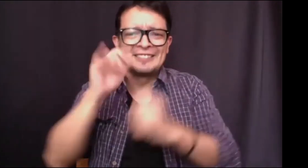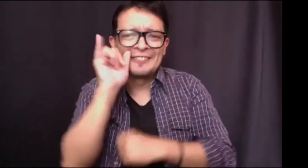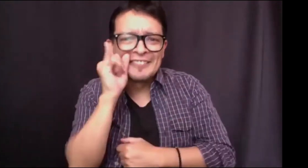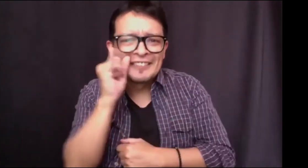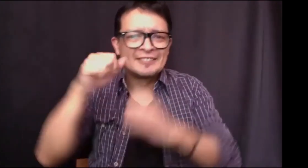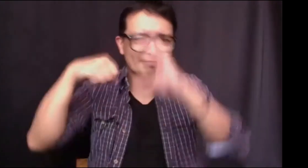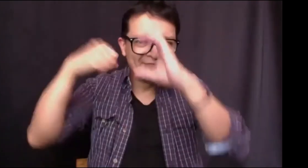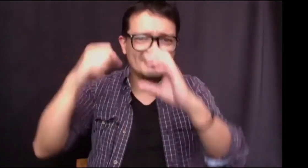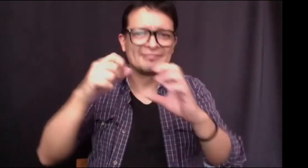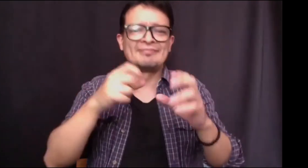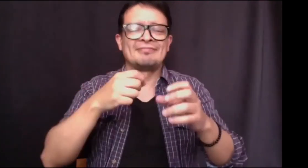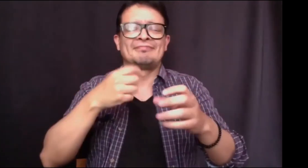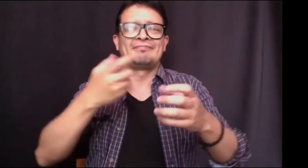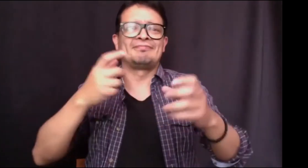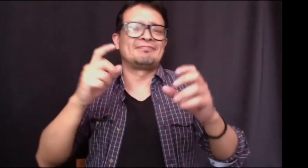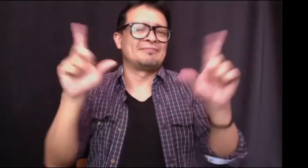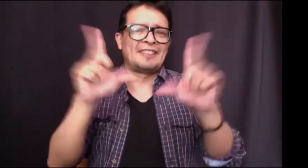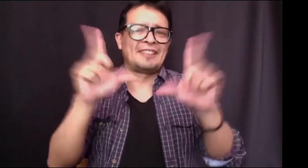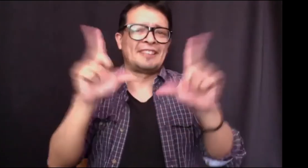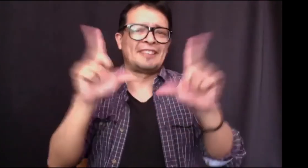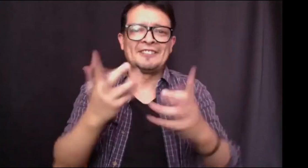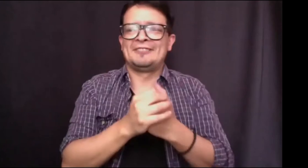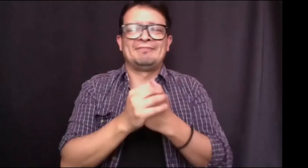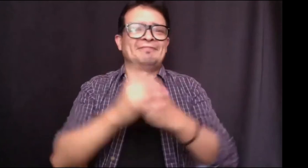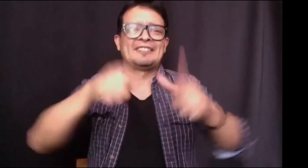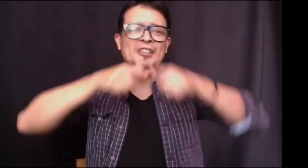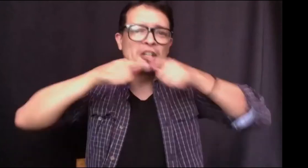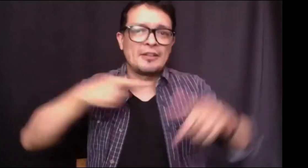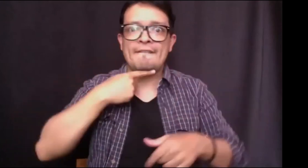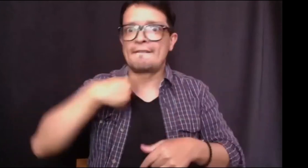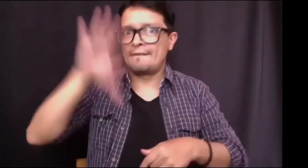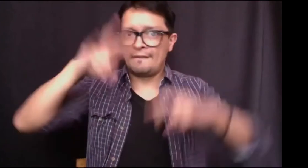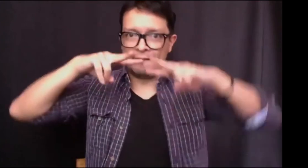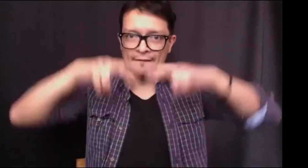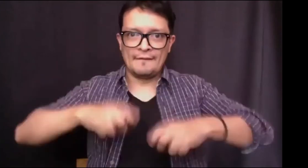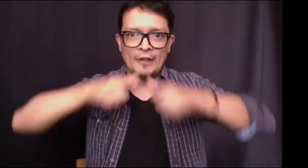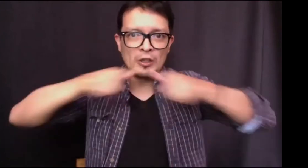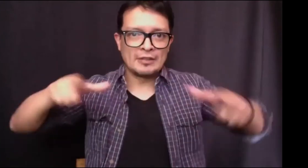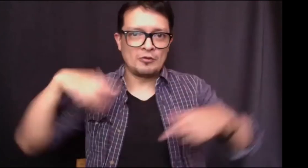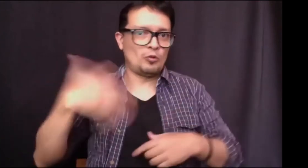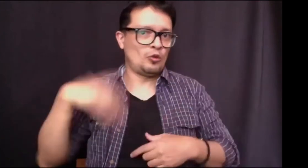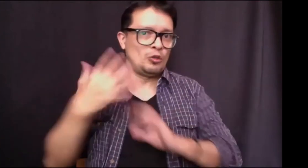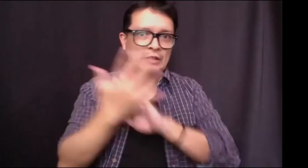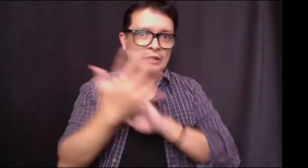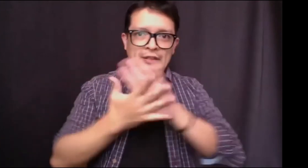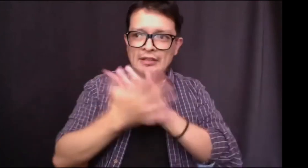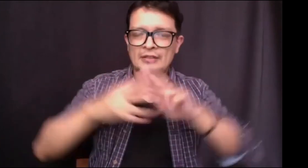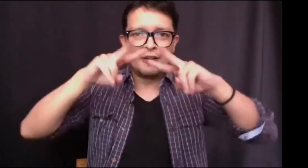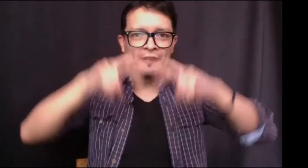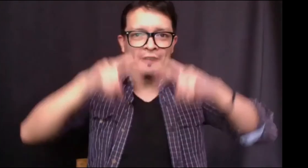y algunos estudios adicionales, como en talleres, en lingüística, me fascina también el lenguaje, tema